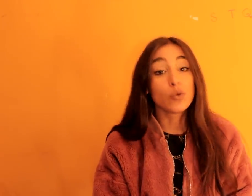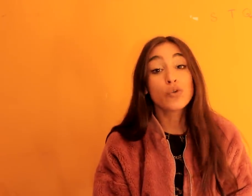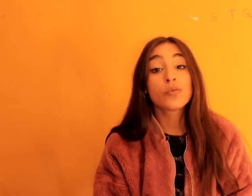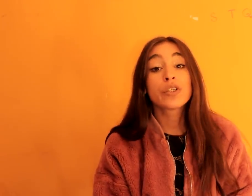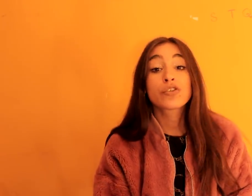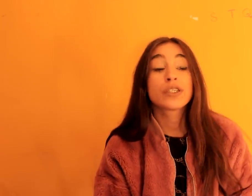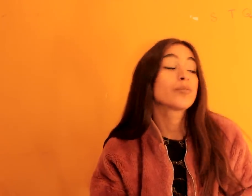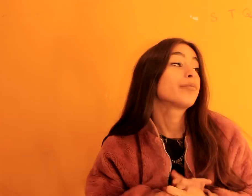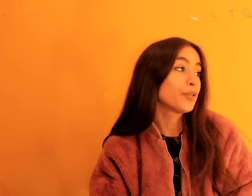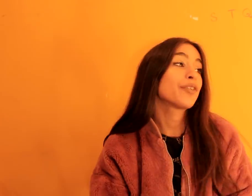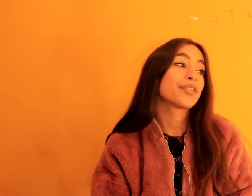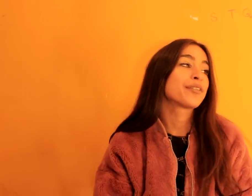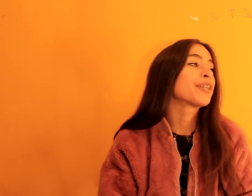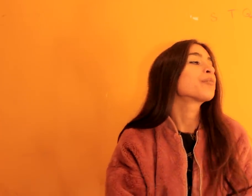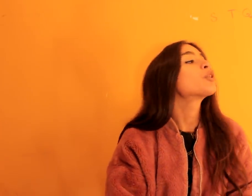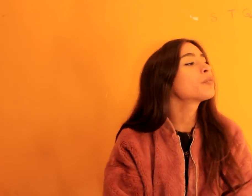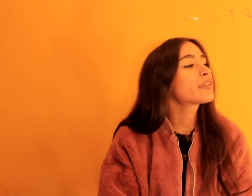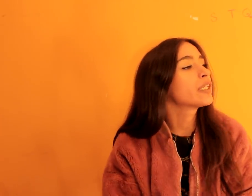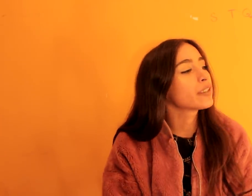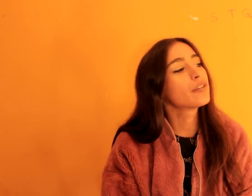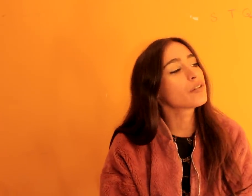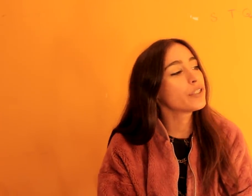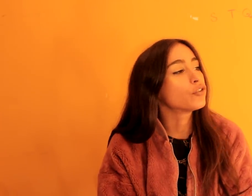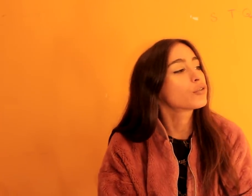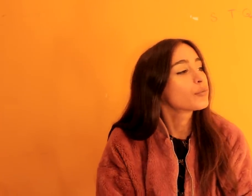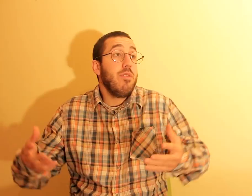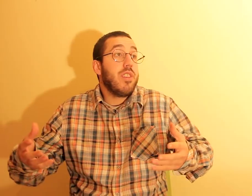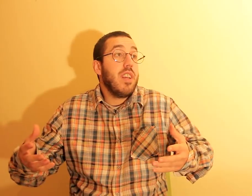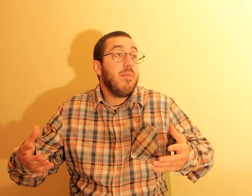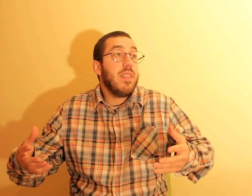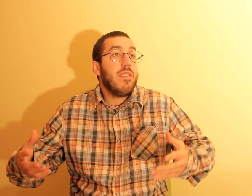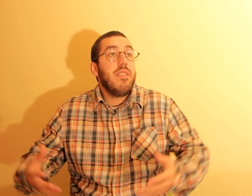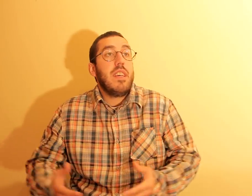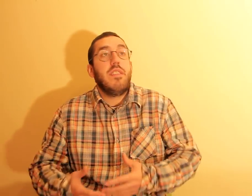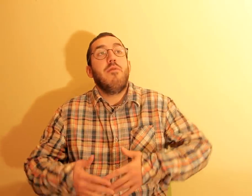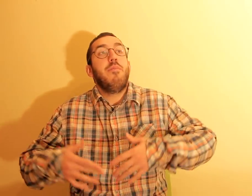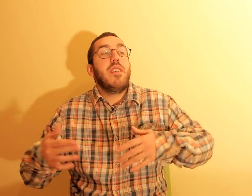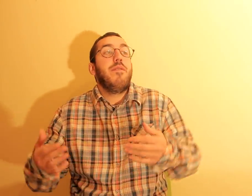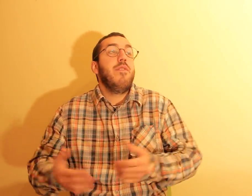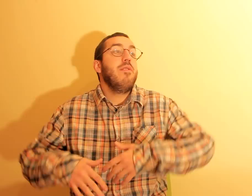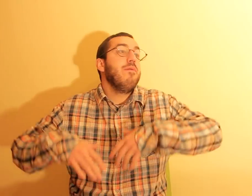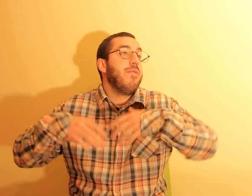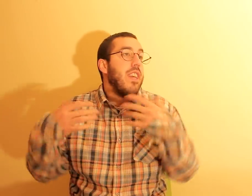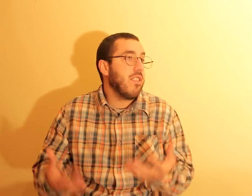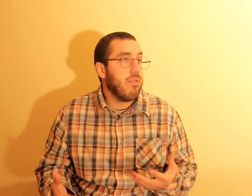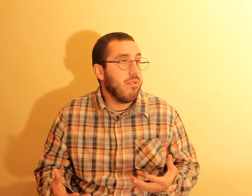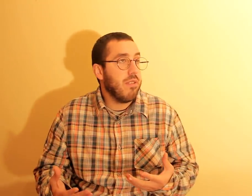o último deste ano, não é, Serantair? Como se sente em relação a isto? Pois, claramente, esta rúbrica foi um fiasco total